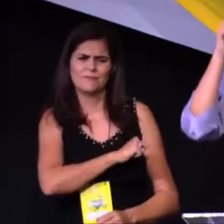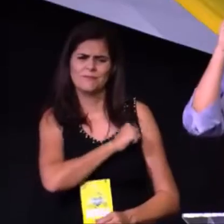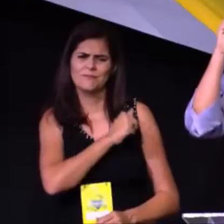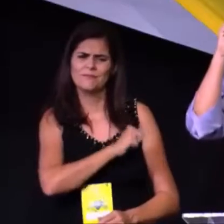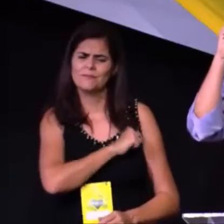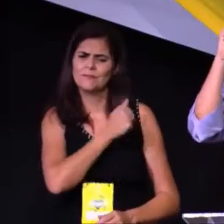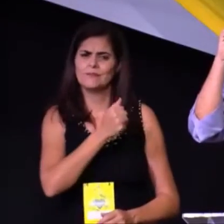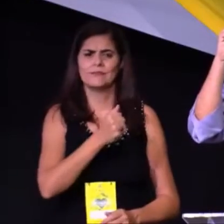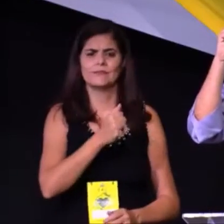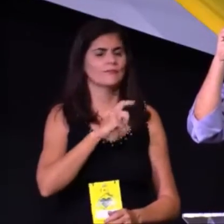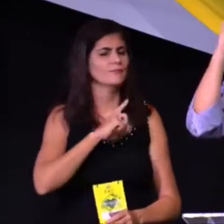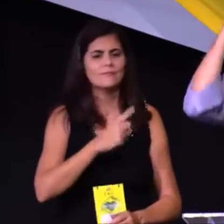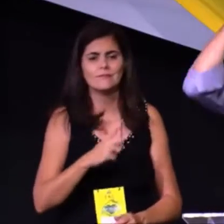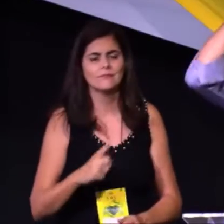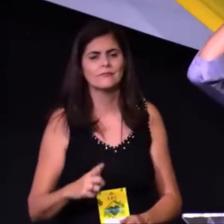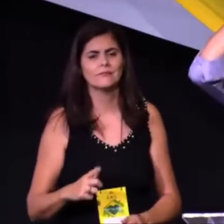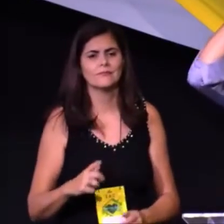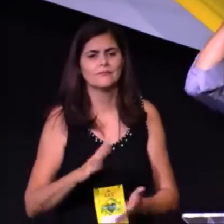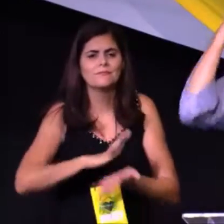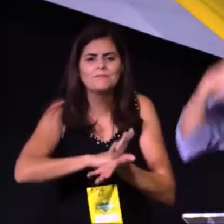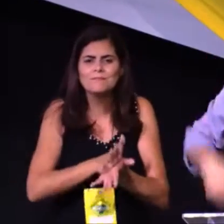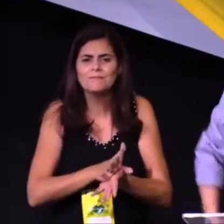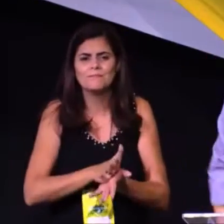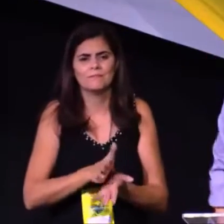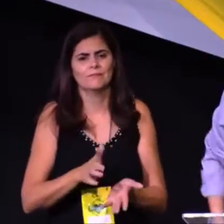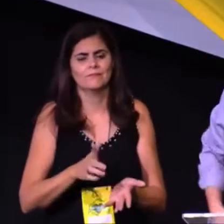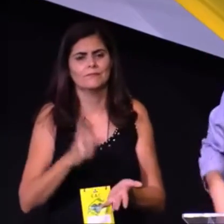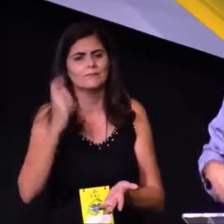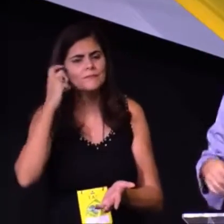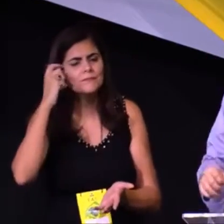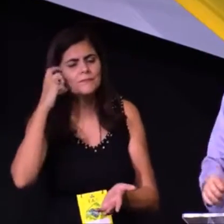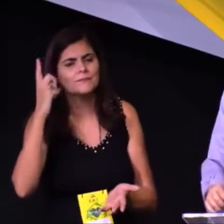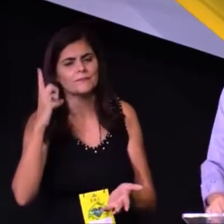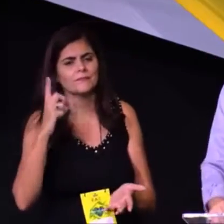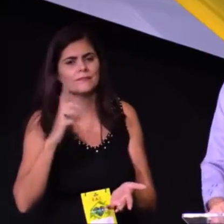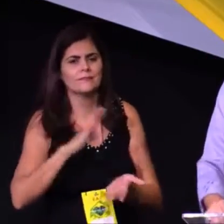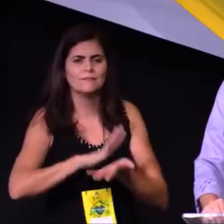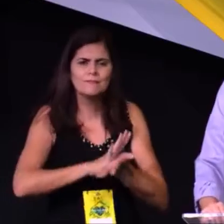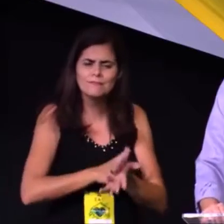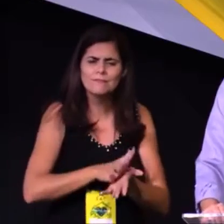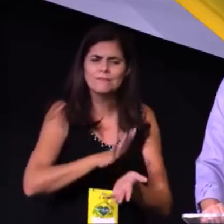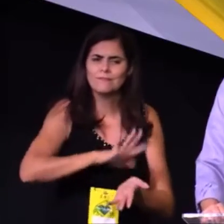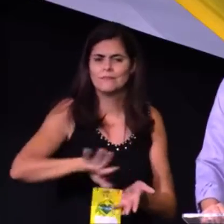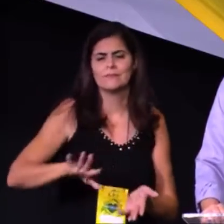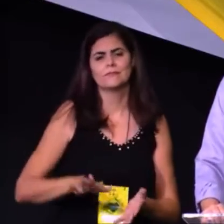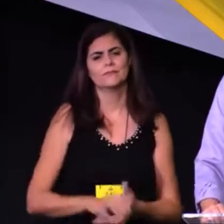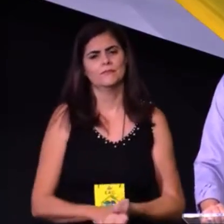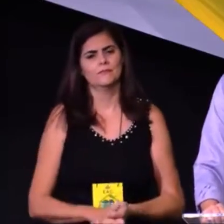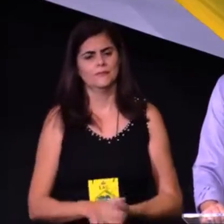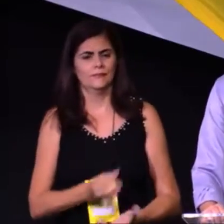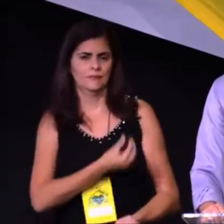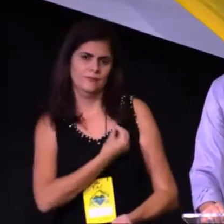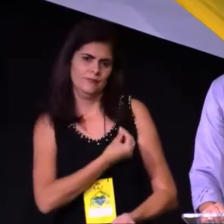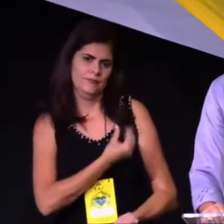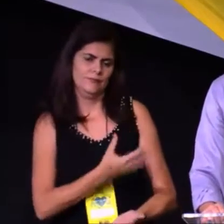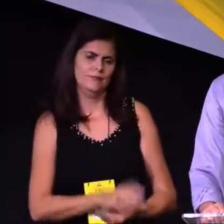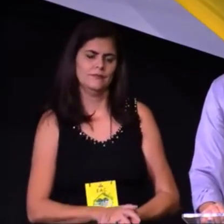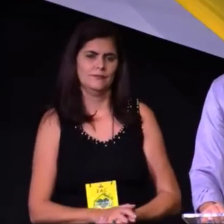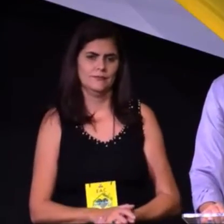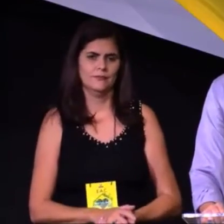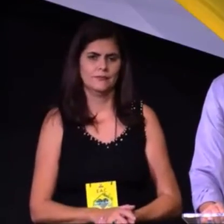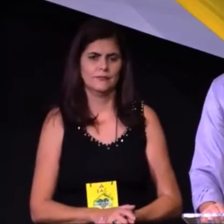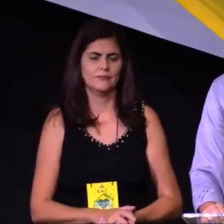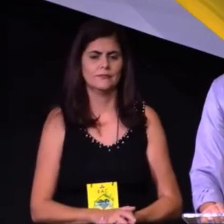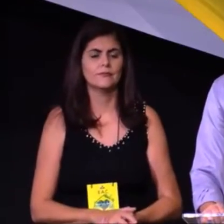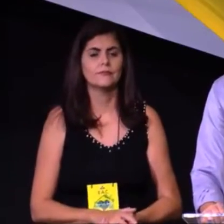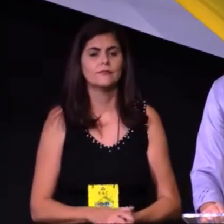Ano passado, por ocasião das eleições, o movimento espírita rassou. Ainda há sequelas